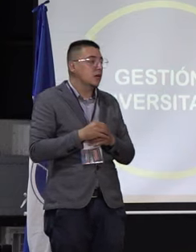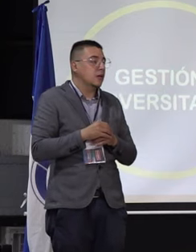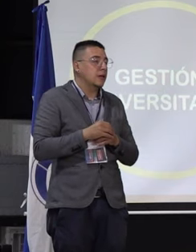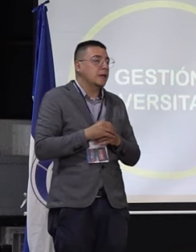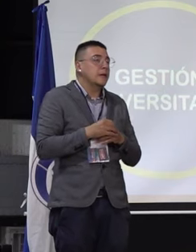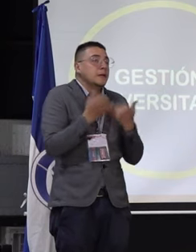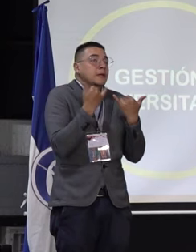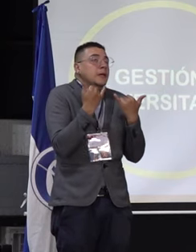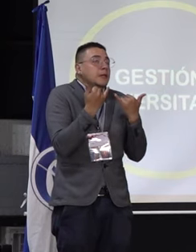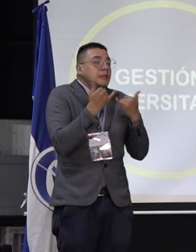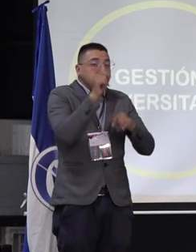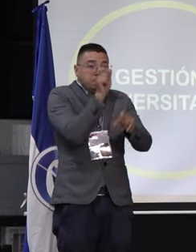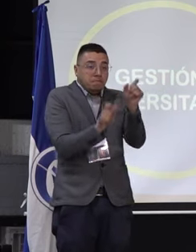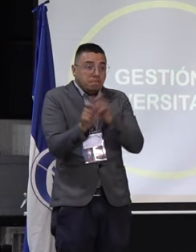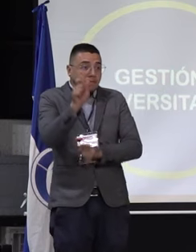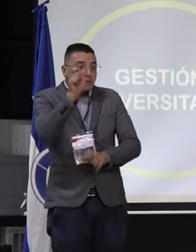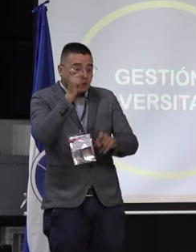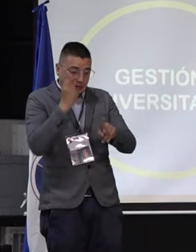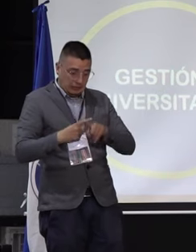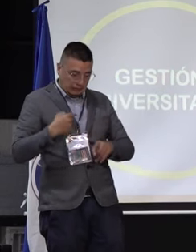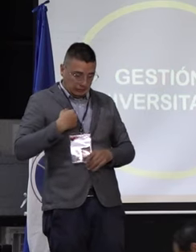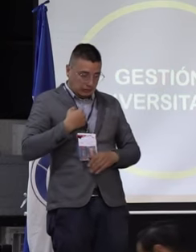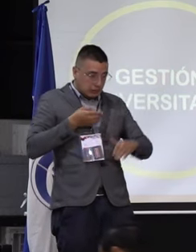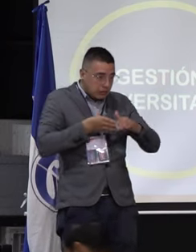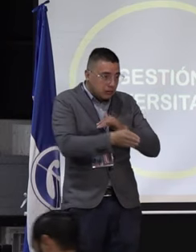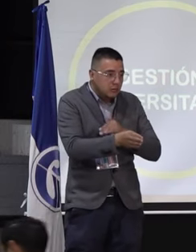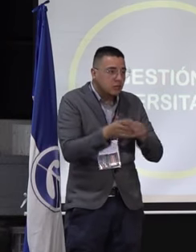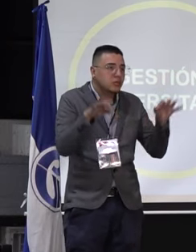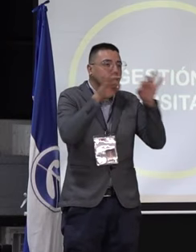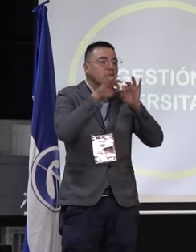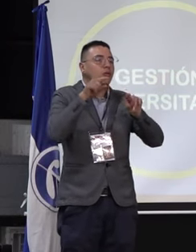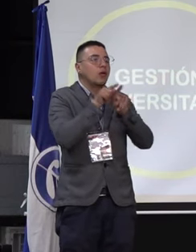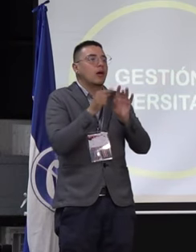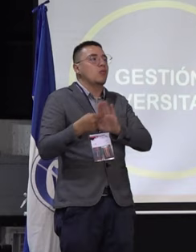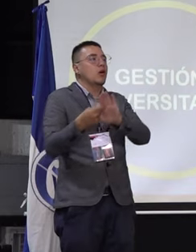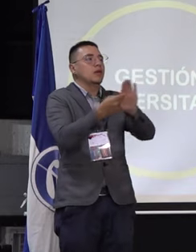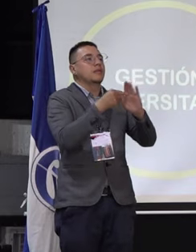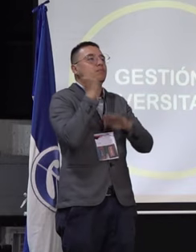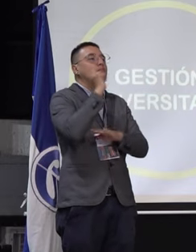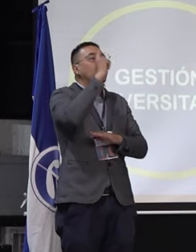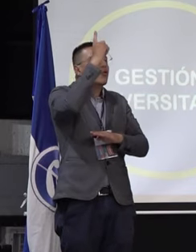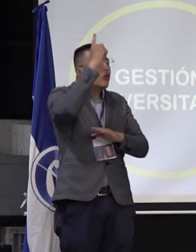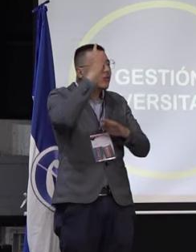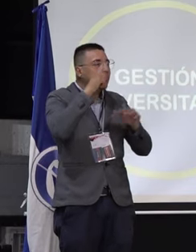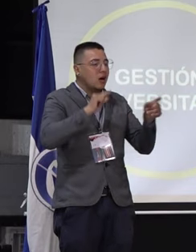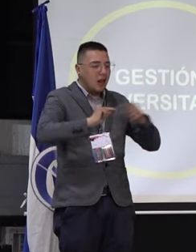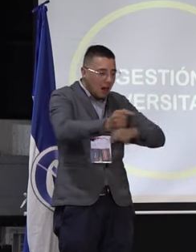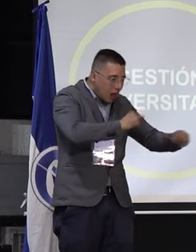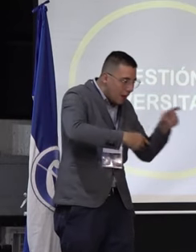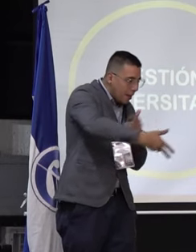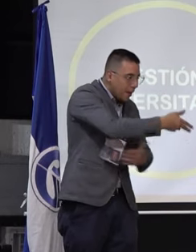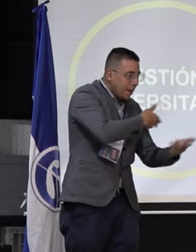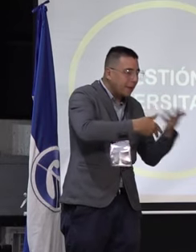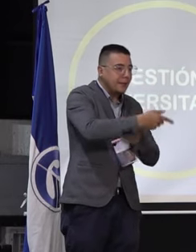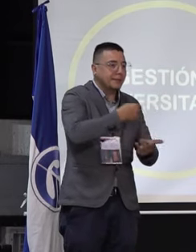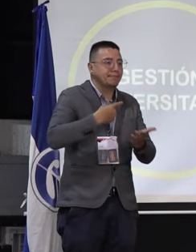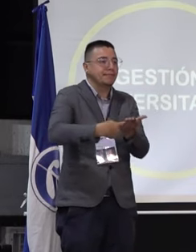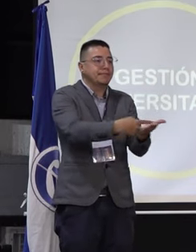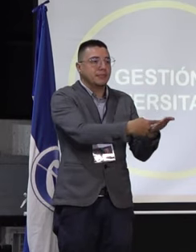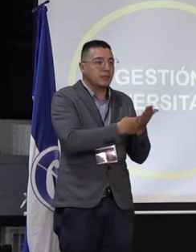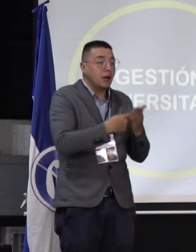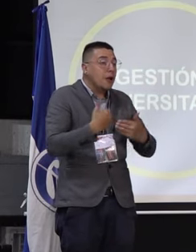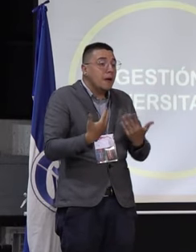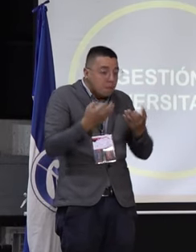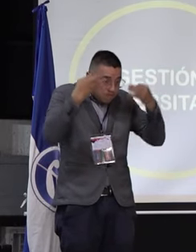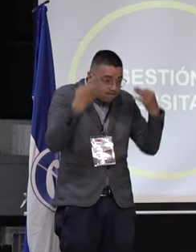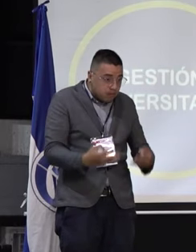ser los egresados un lugar, un actor político, ser un actor de discusión y de debate, no ser